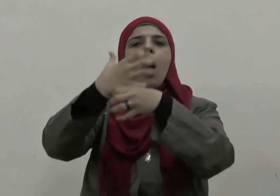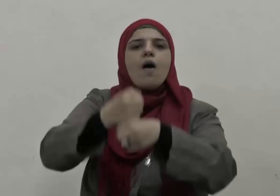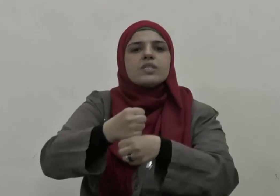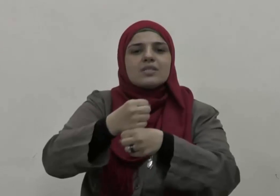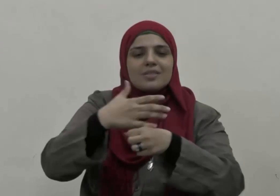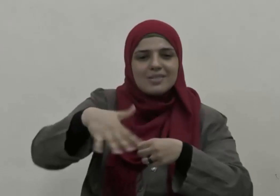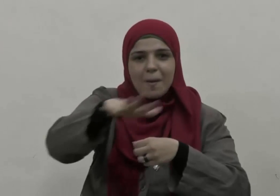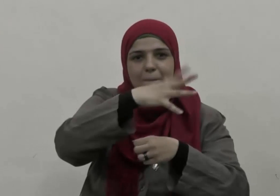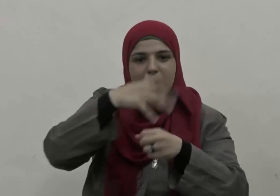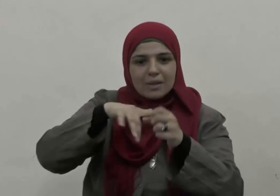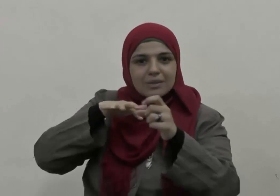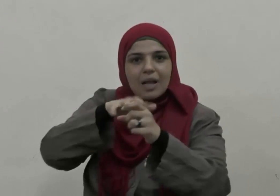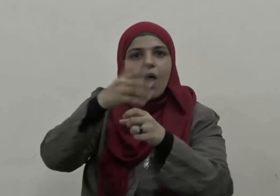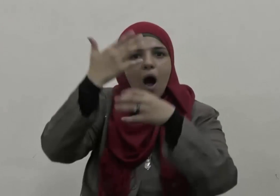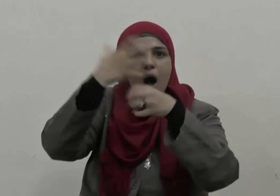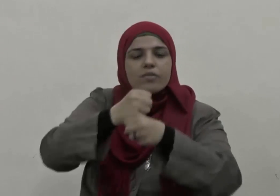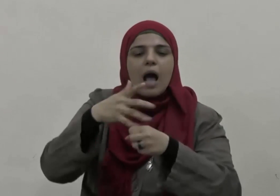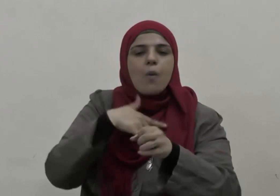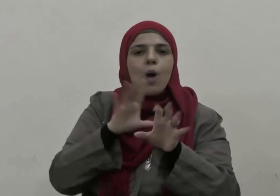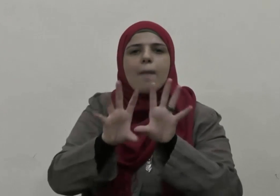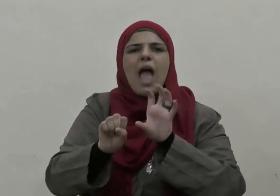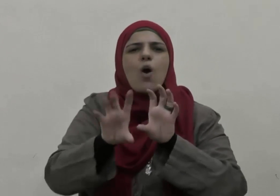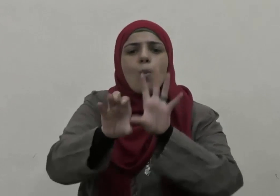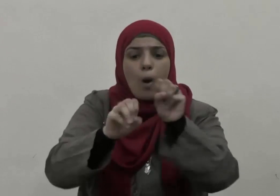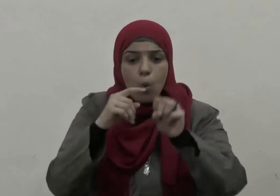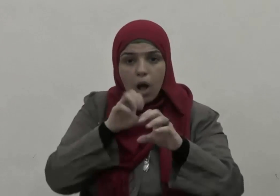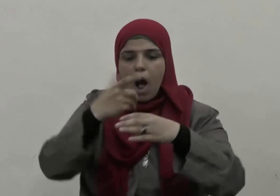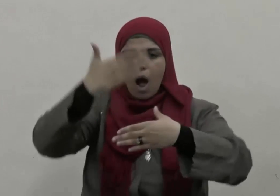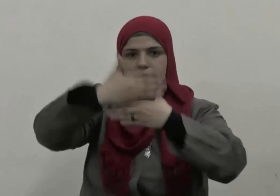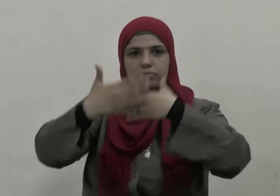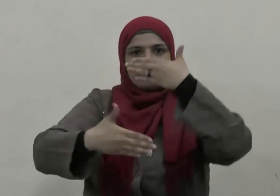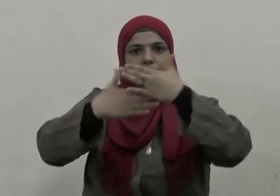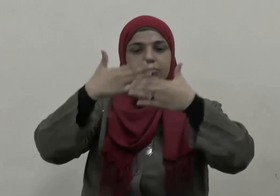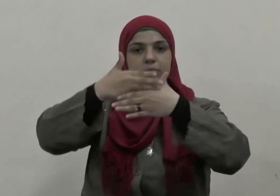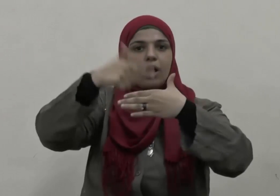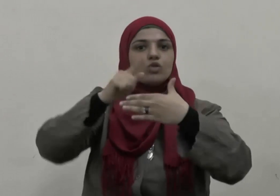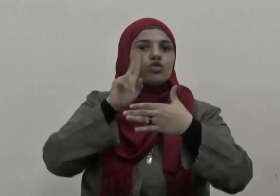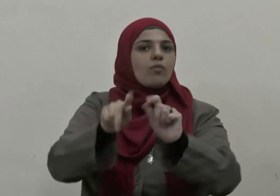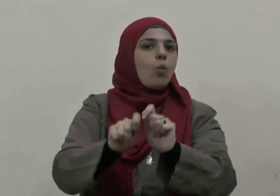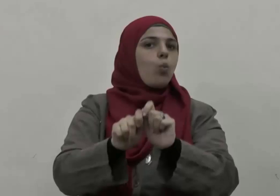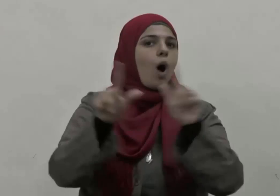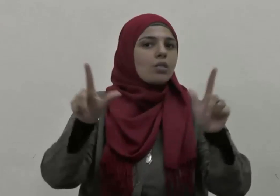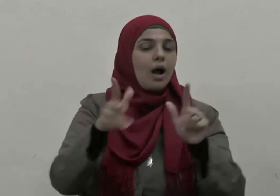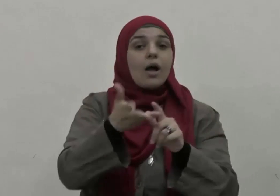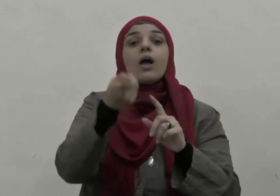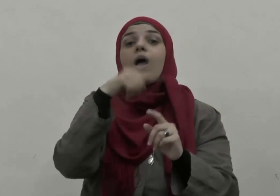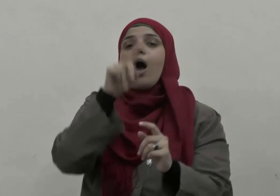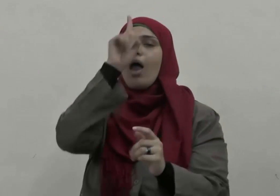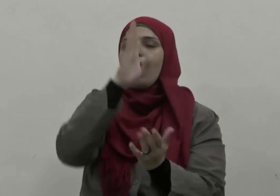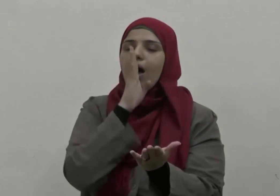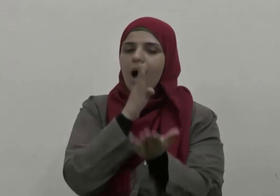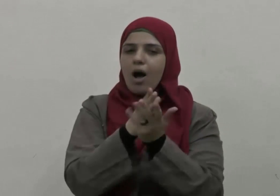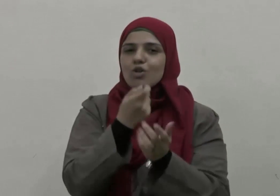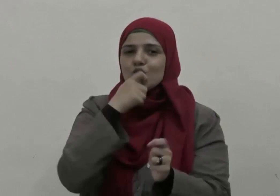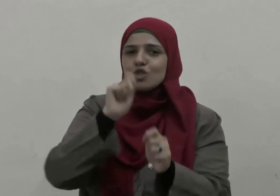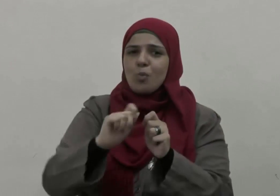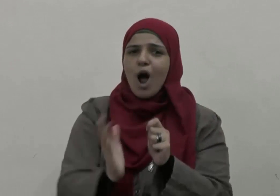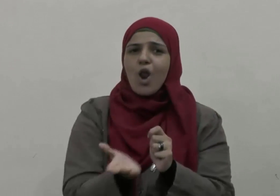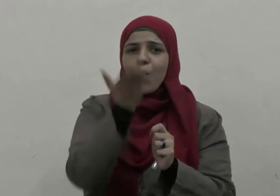حمايتهم من أبا يأجوج ومأجوج وفي ذلك يقول الحق سبحانه